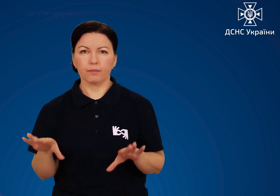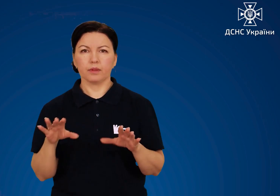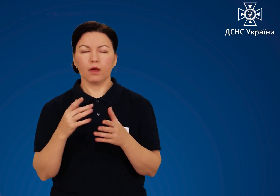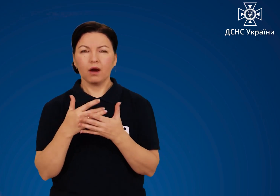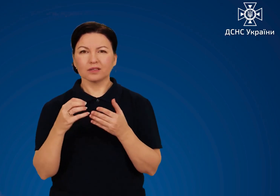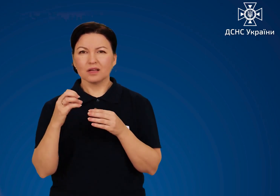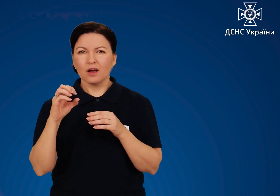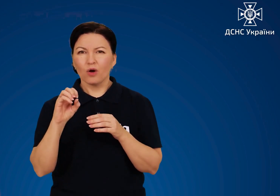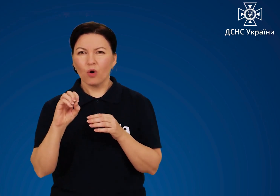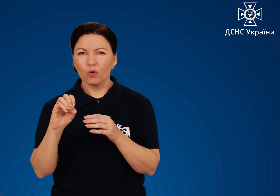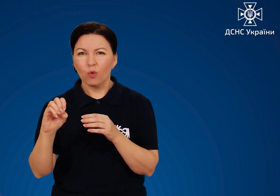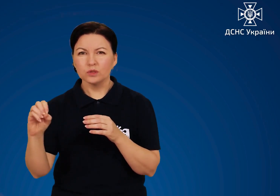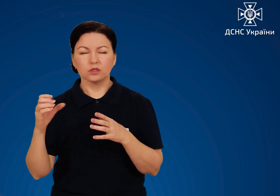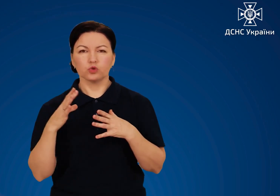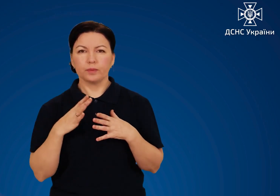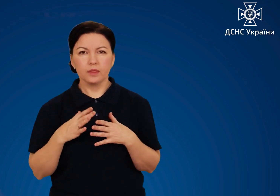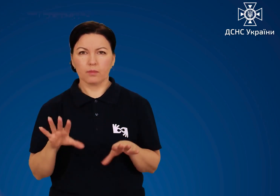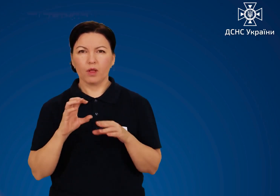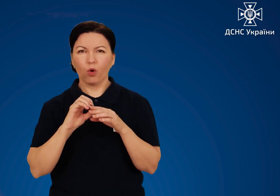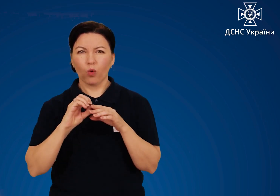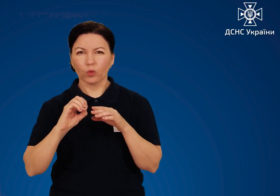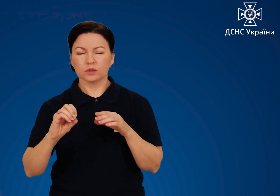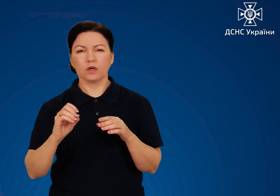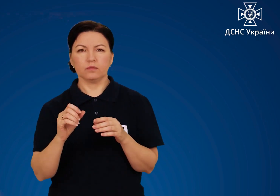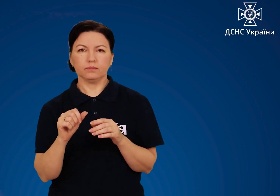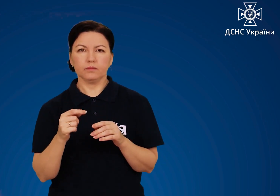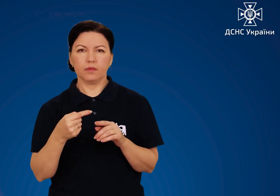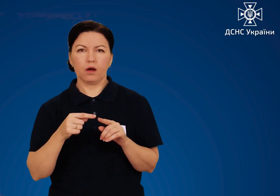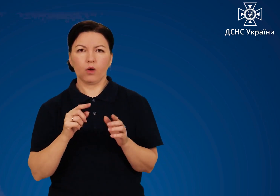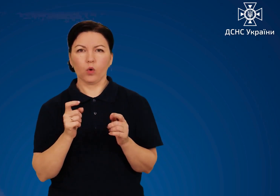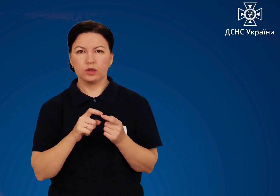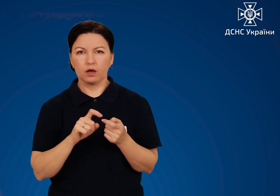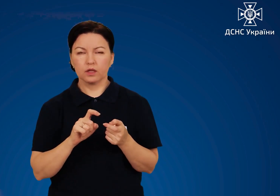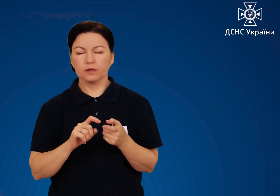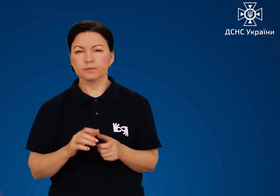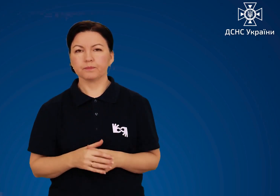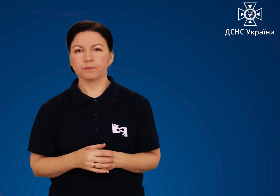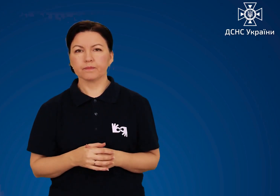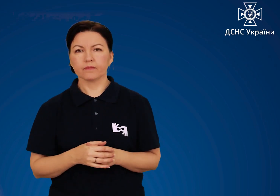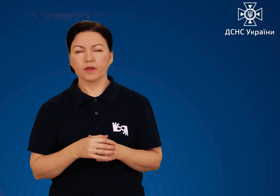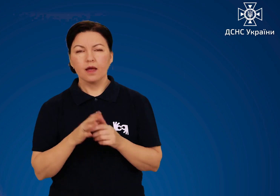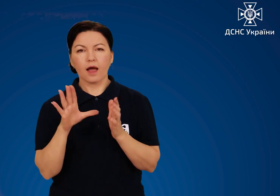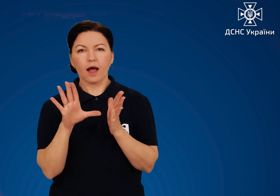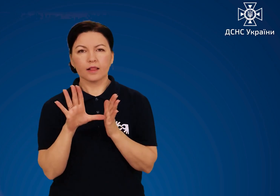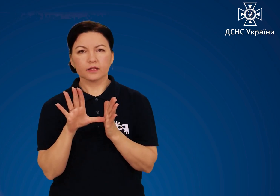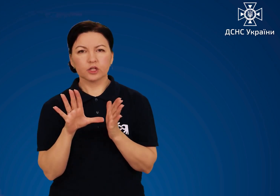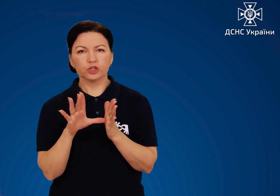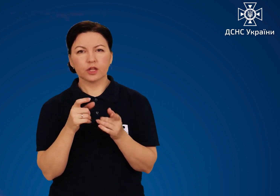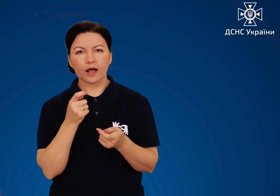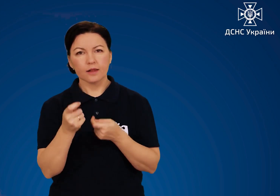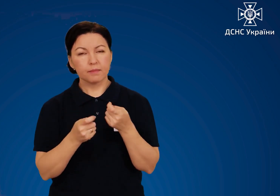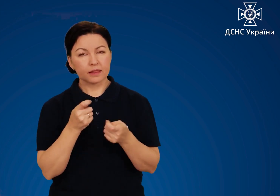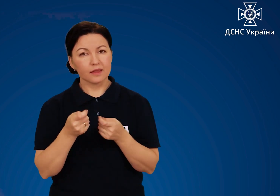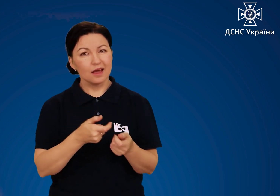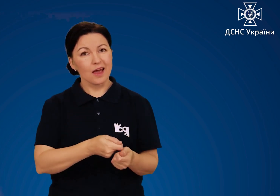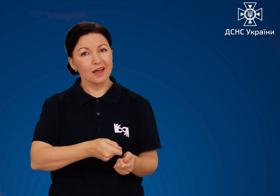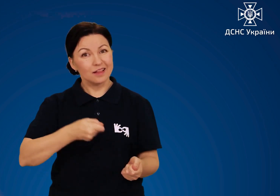поверхнями, наявність корозії на контактах. Електричні елементи